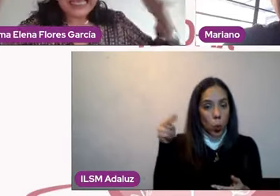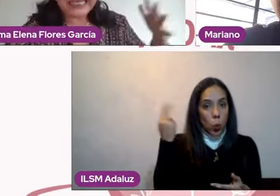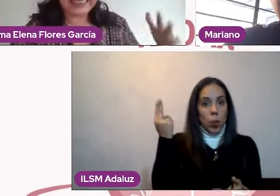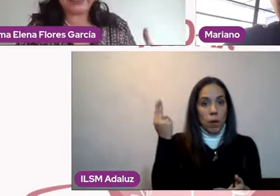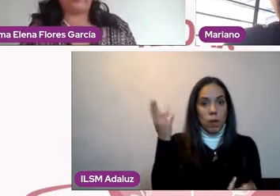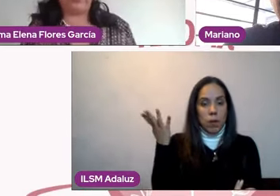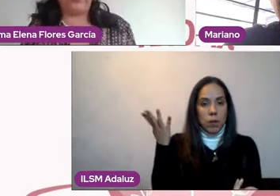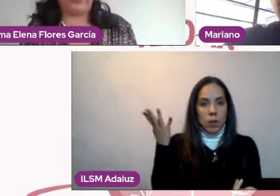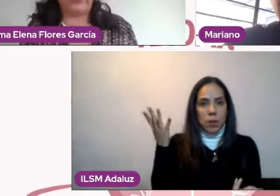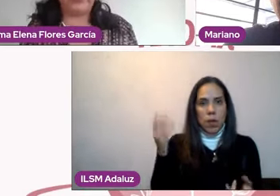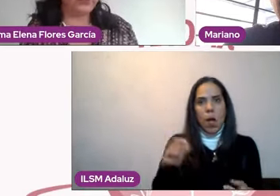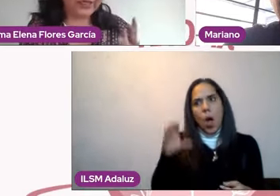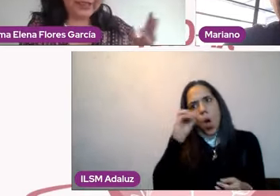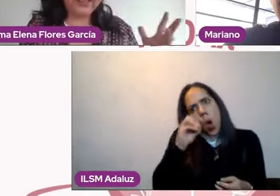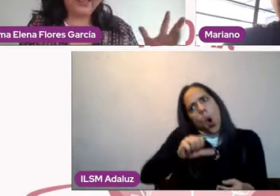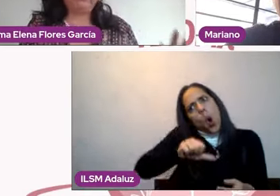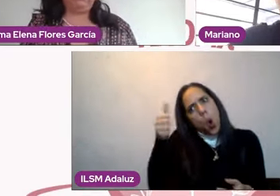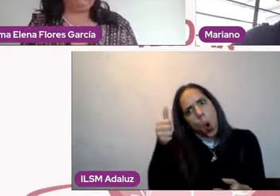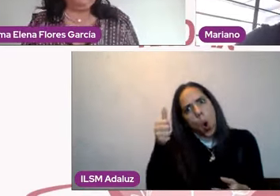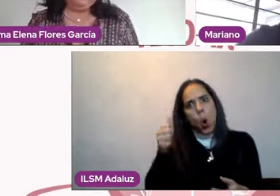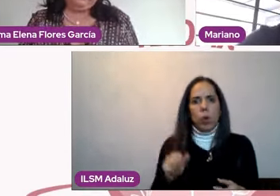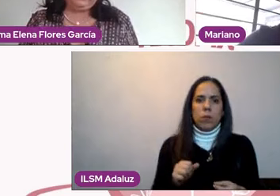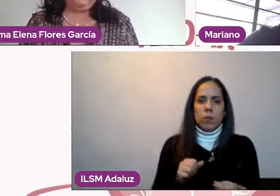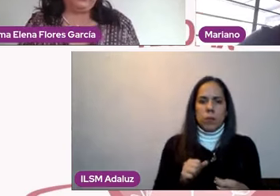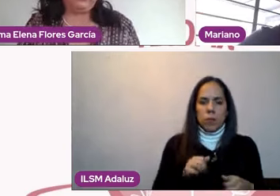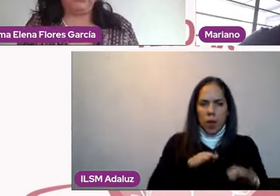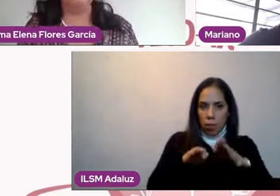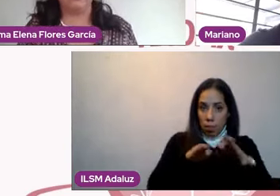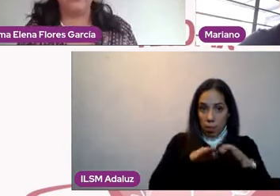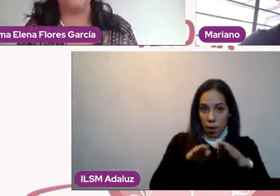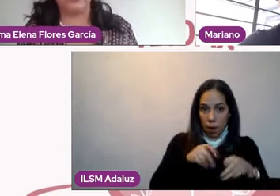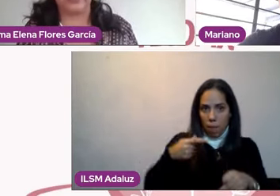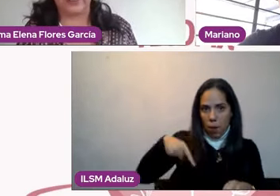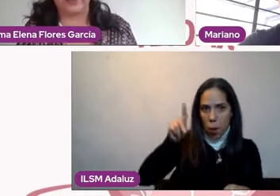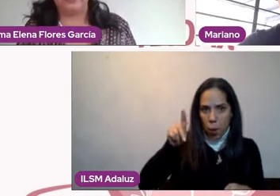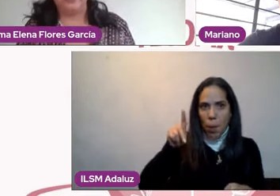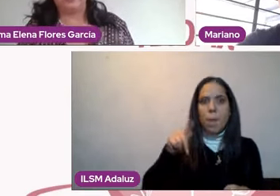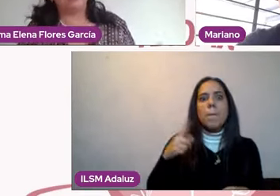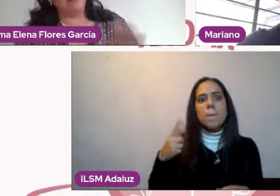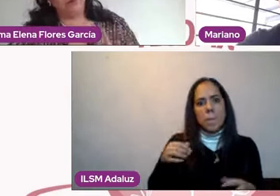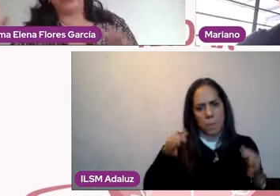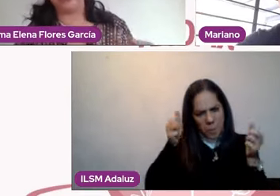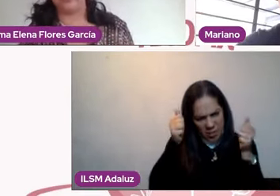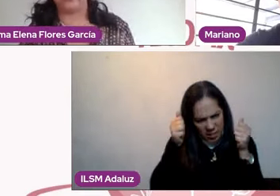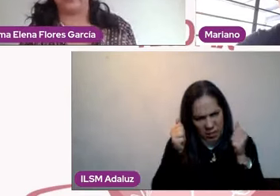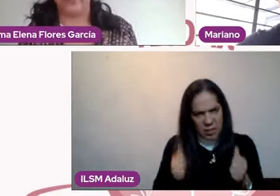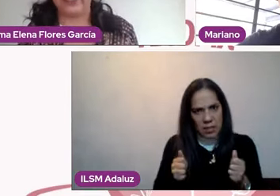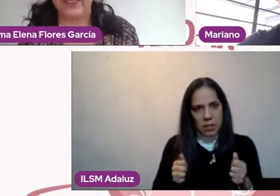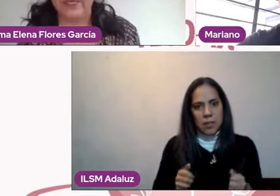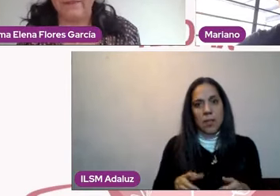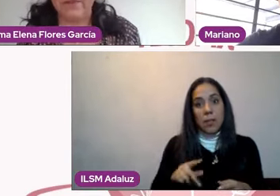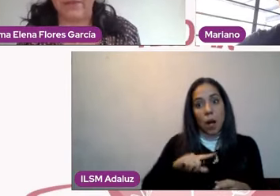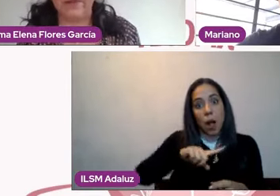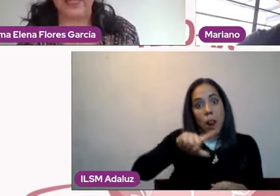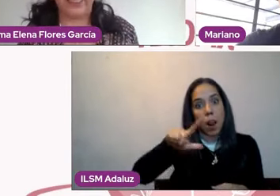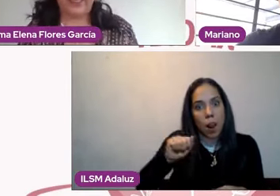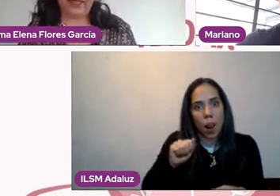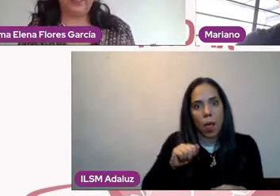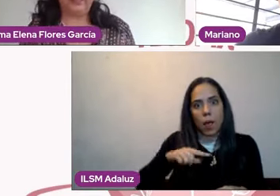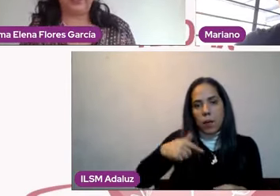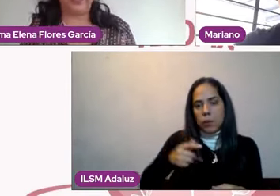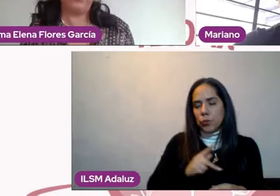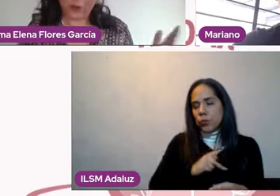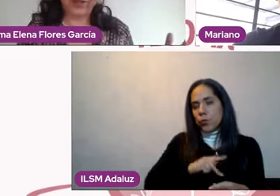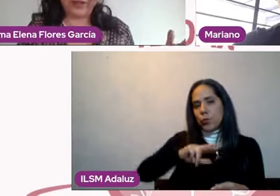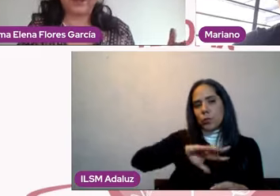Entonces, se fueron tomando decisiones y increíble, ¿no? Cómo llega muchos años después a mi vida